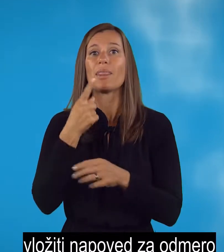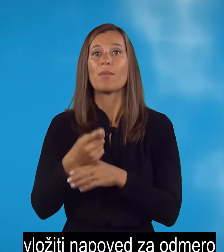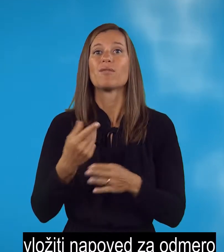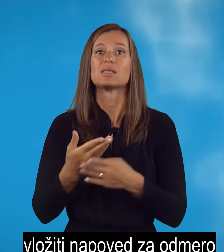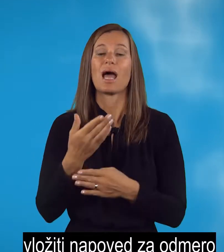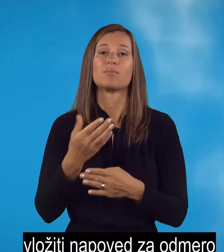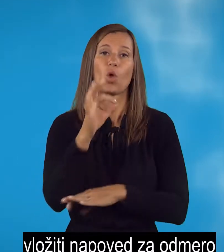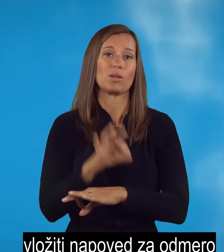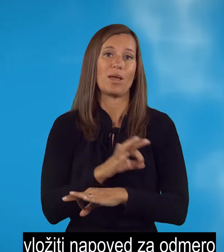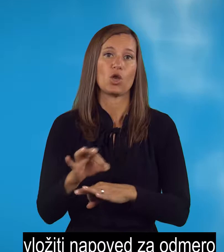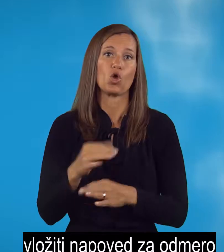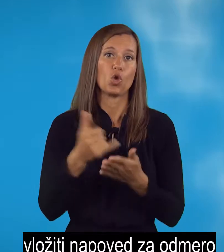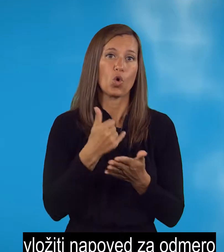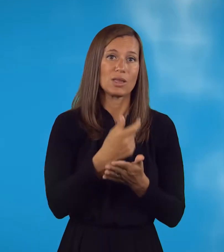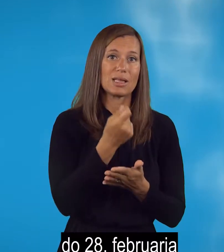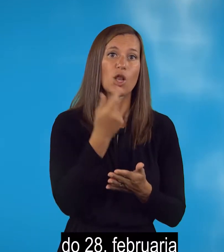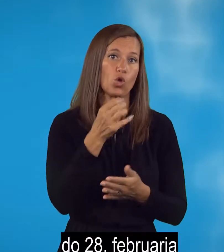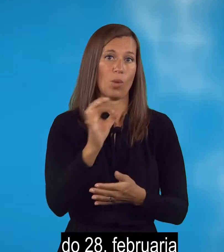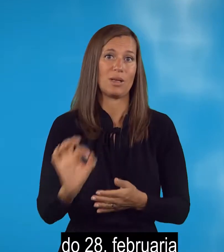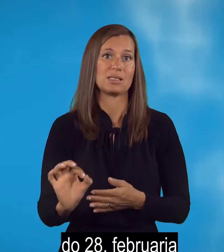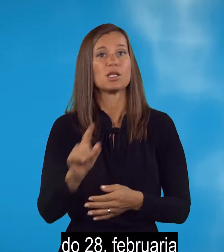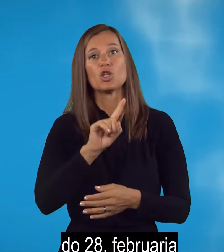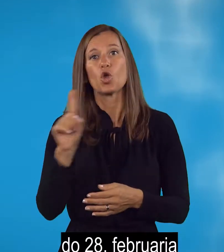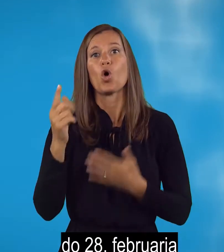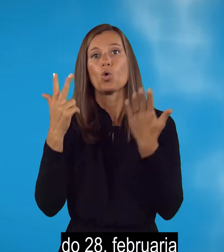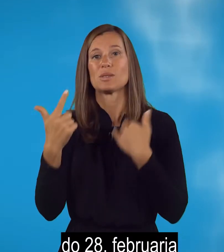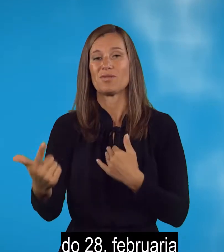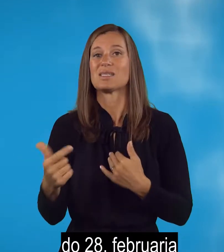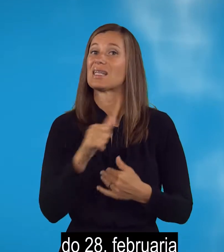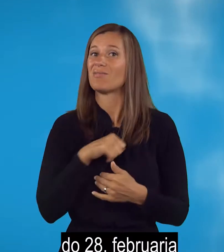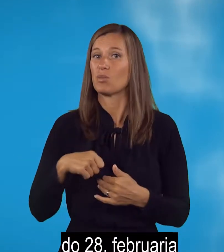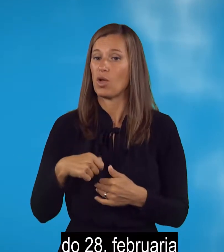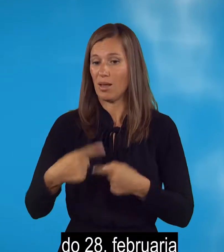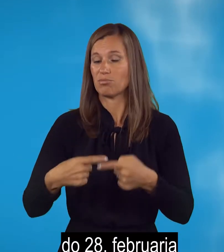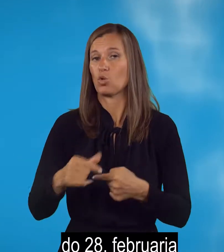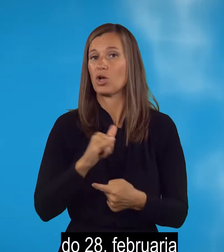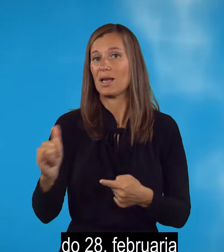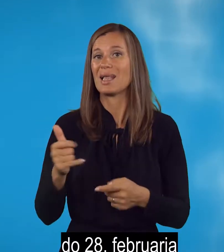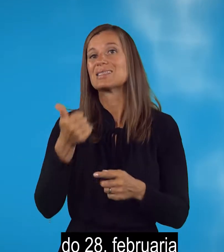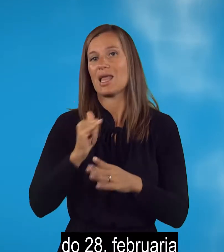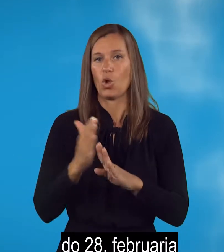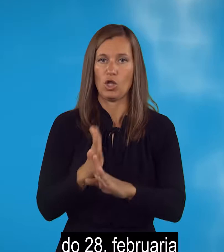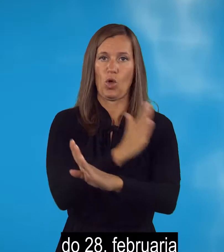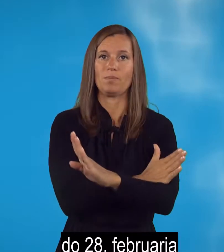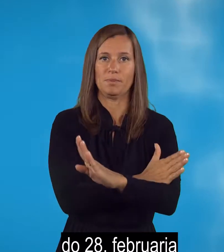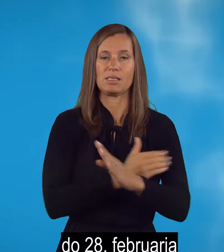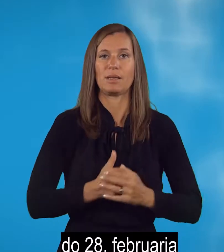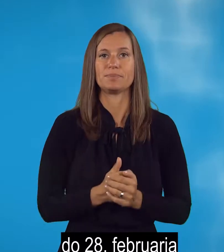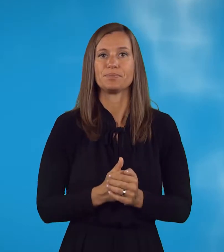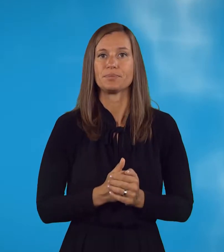odmero dohodnine od obresti do 28. februarja tekočega leta za preteklo leto. Na